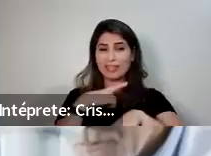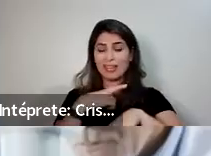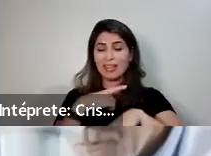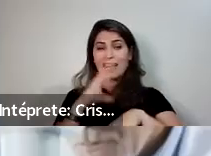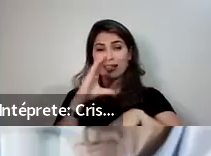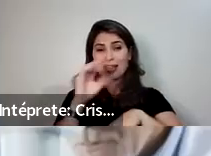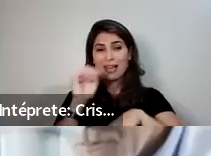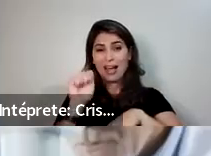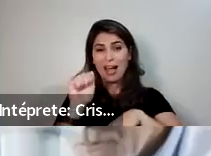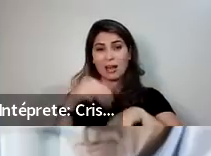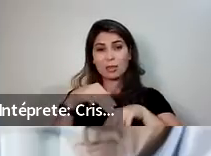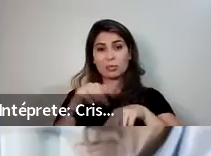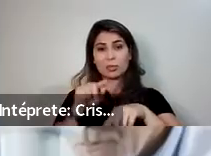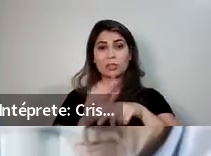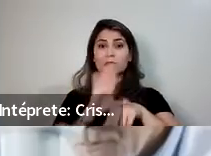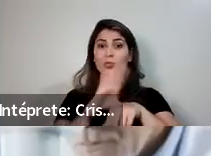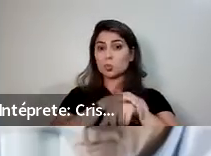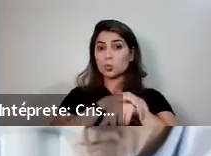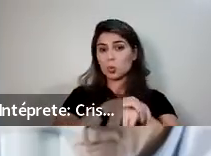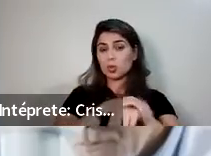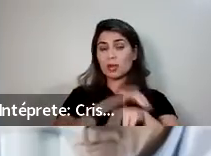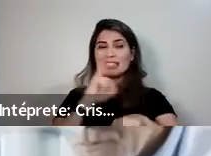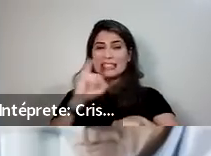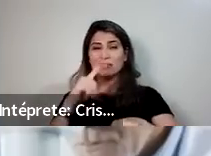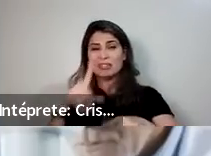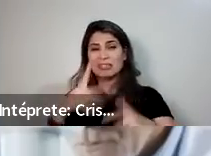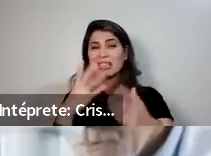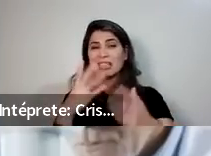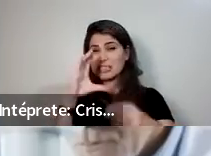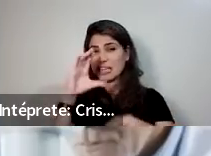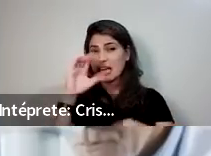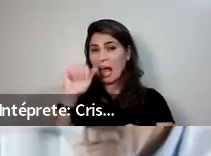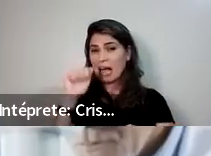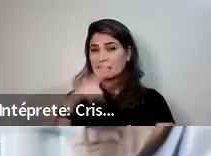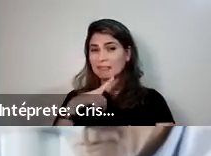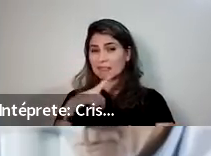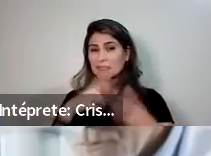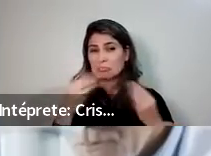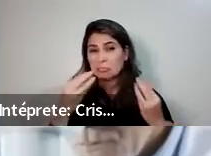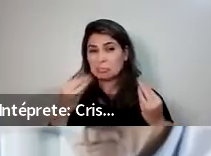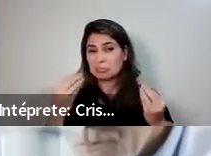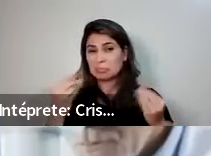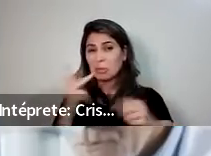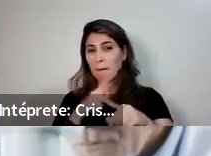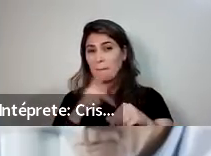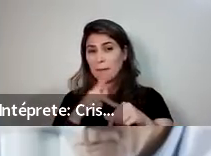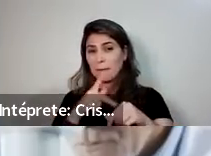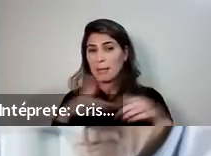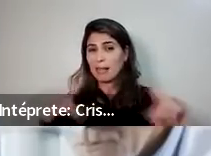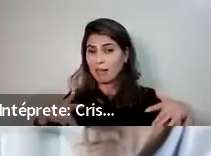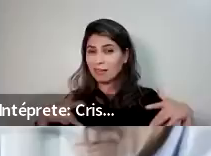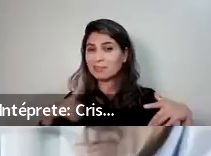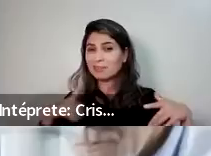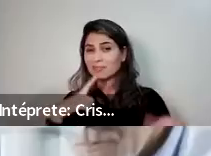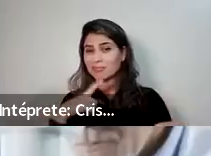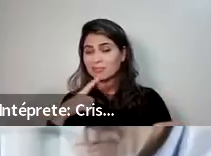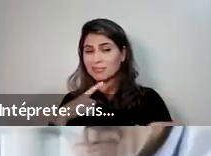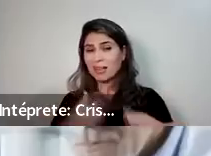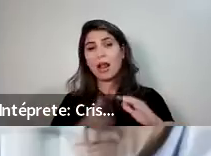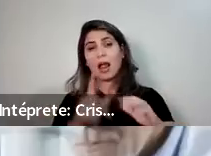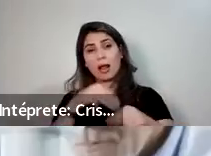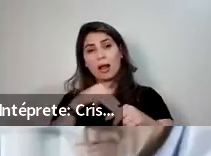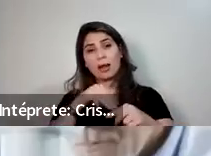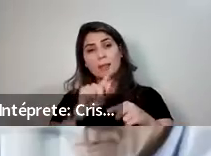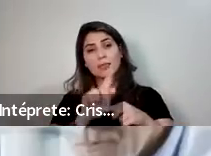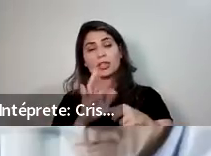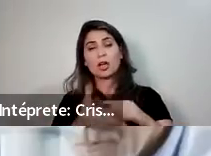talvez você tenha alguma dor, um bico de papagaio, uma bursite, um desgaste no joelho. Então, ele